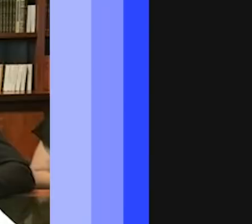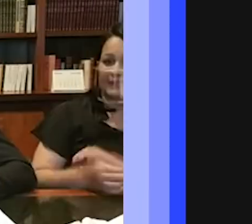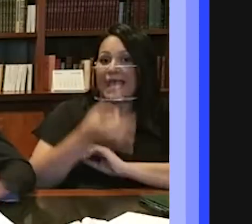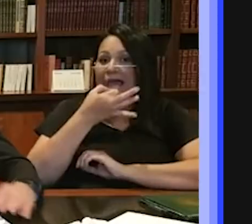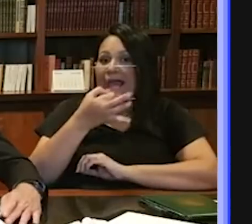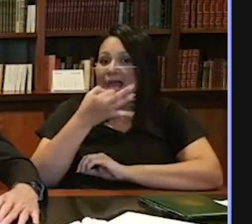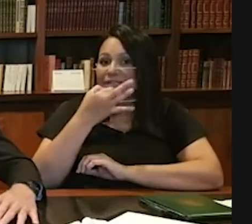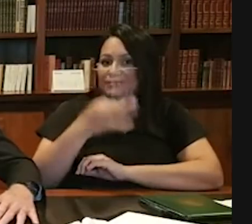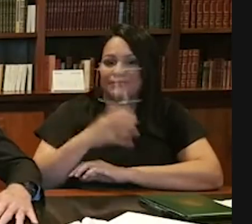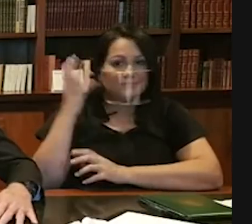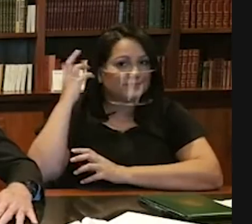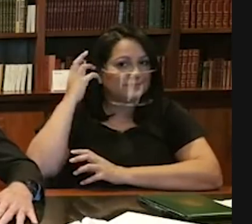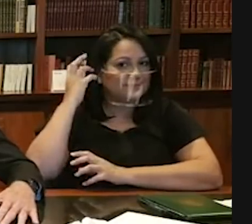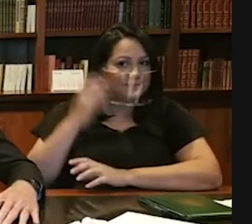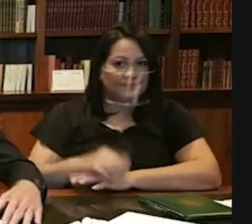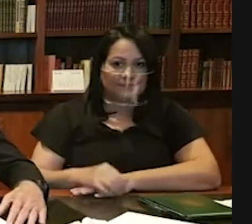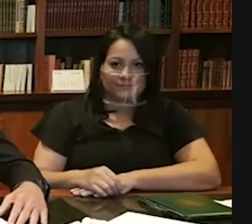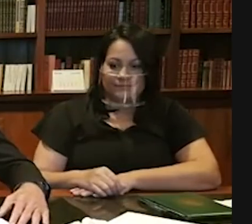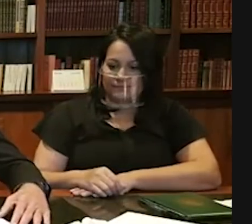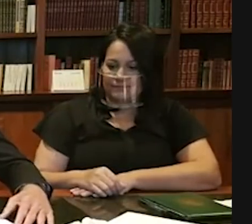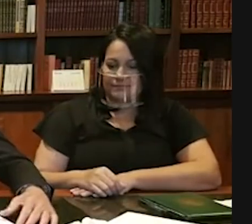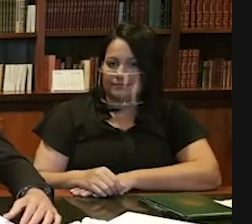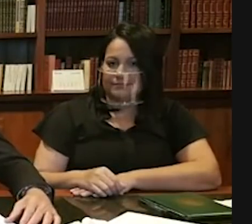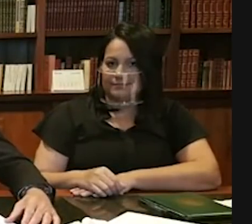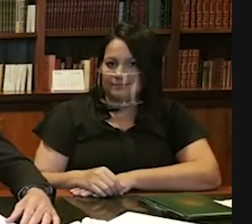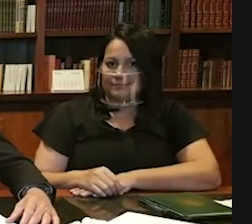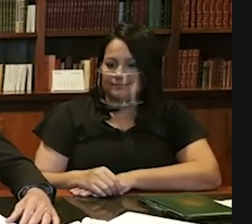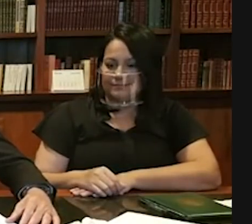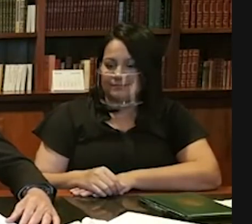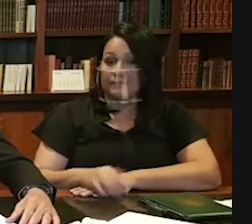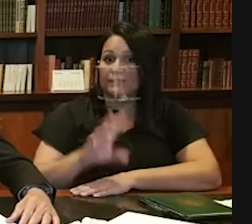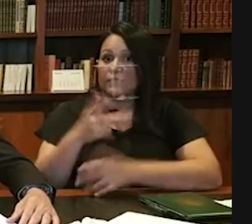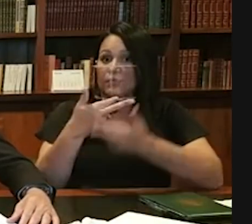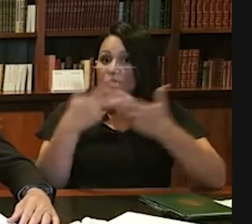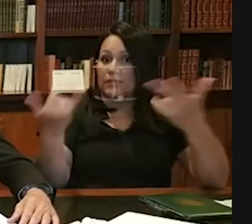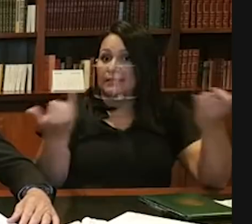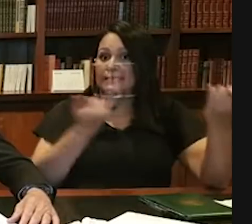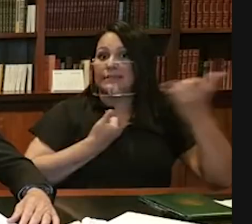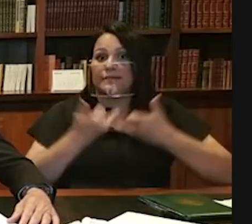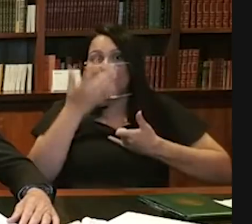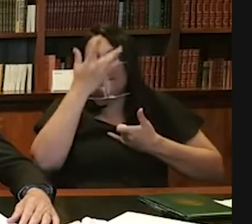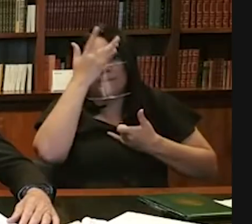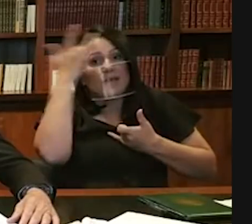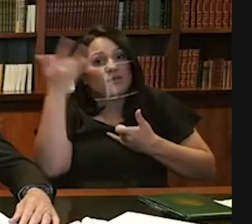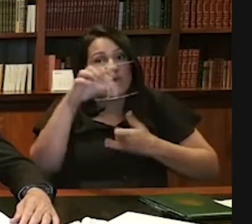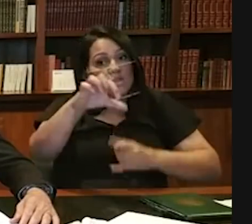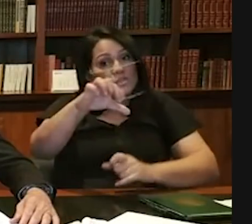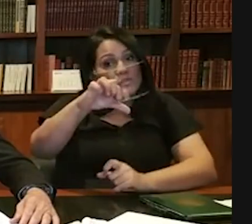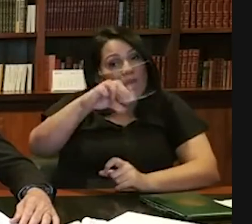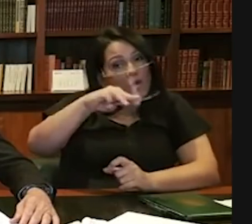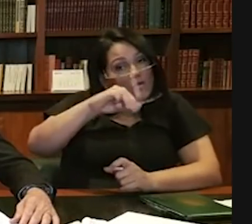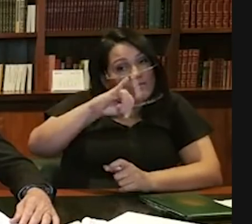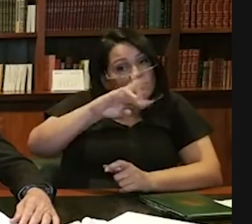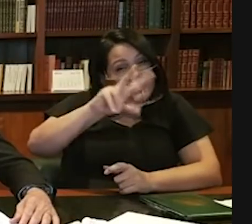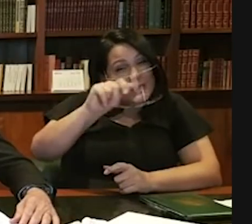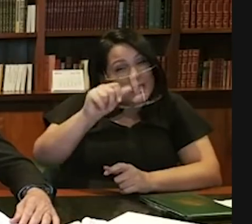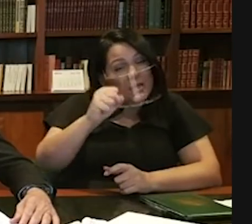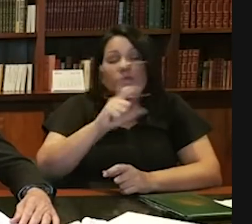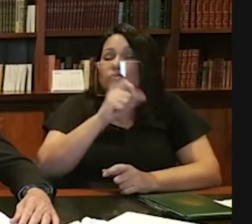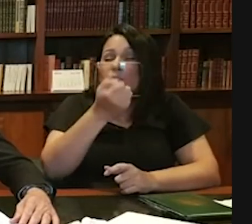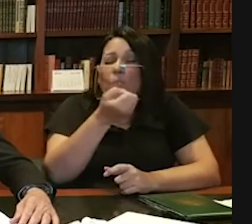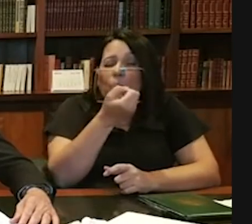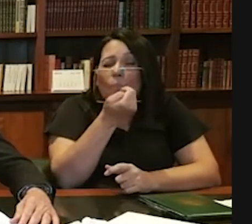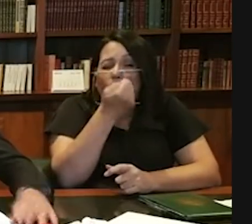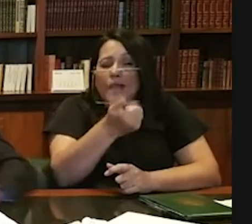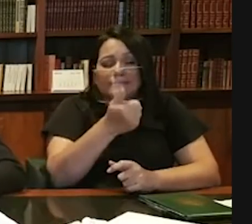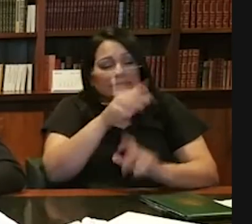Tivemos uma notícia também agora há pouco, quase 9 milhões perderam o emprego no segundo trimestre do pico da pandemia. No